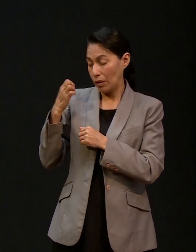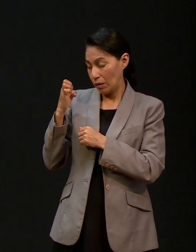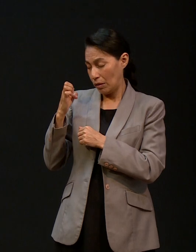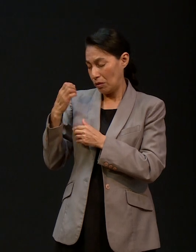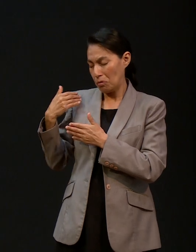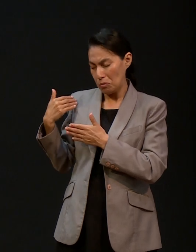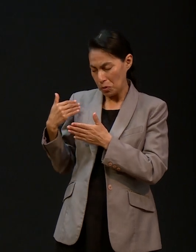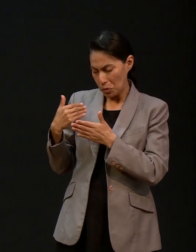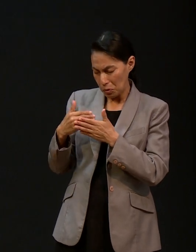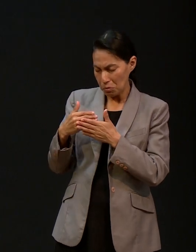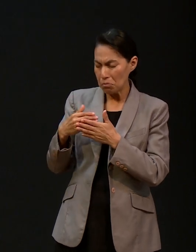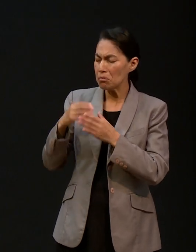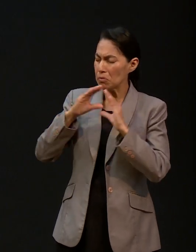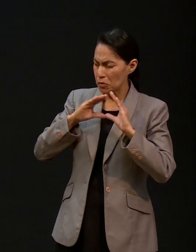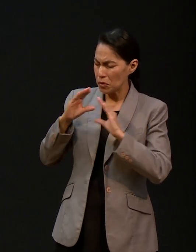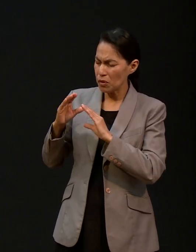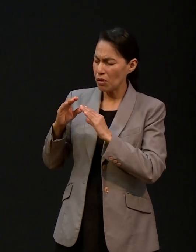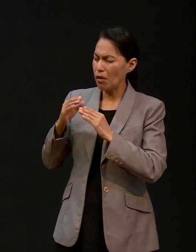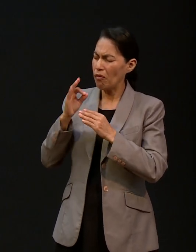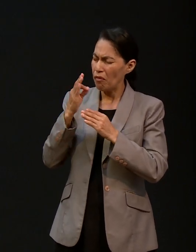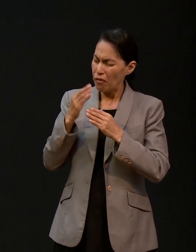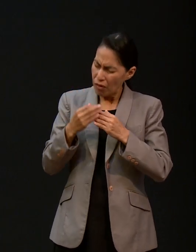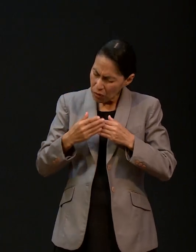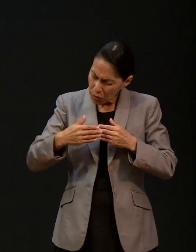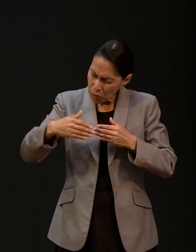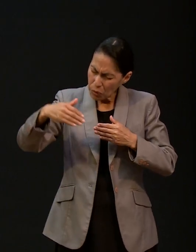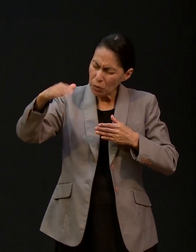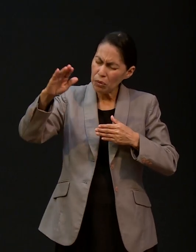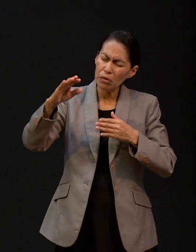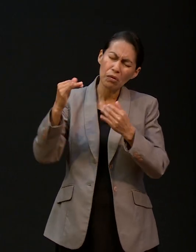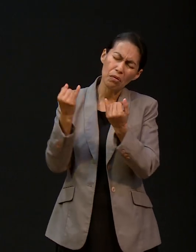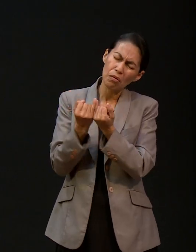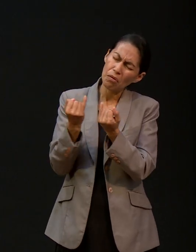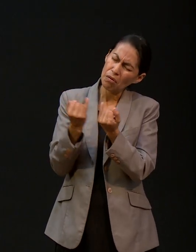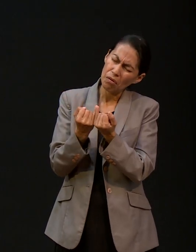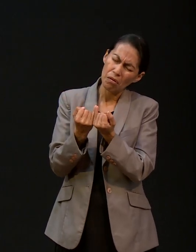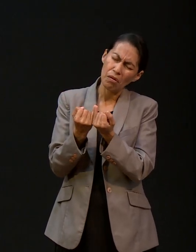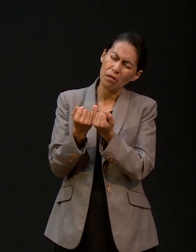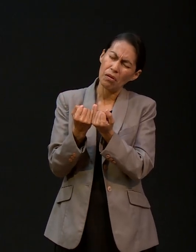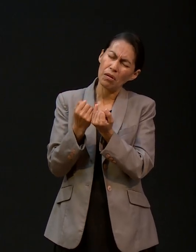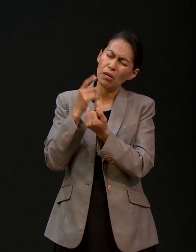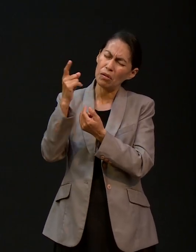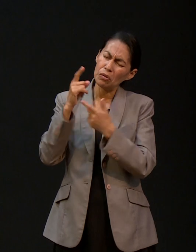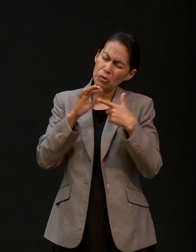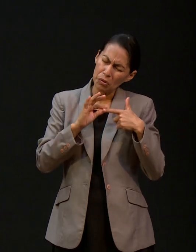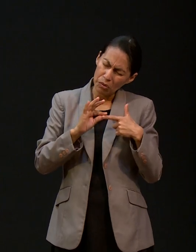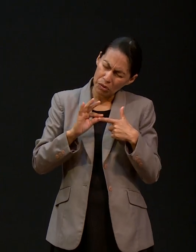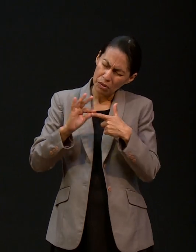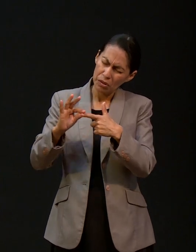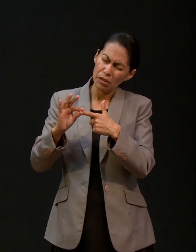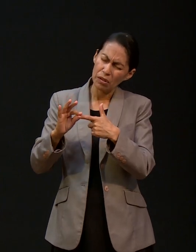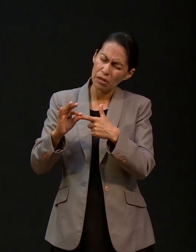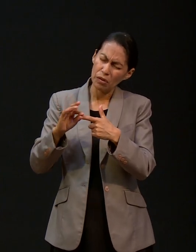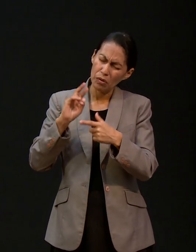Señor que tu Santo Espíritu guíe nuestros pasos que guíe esta institución